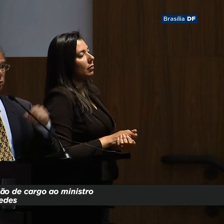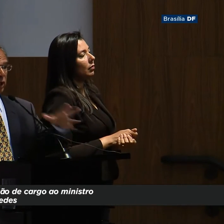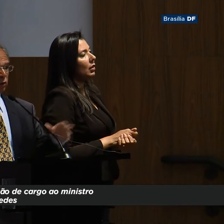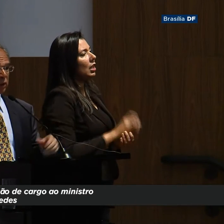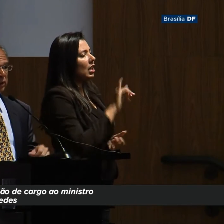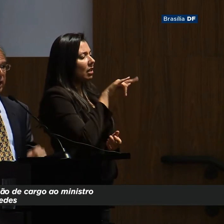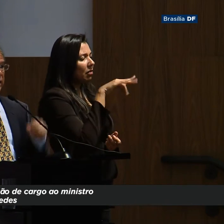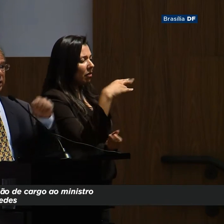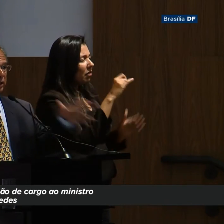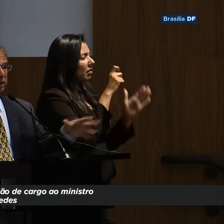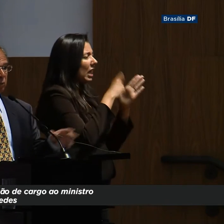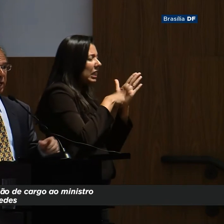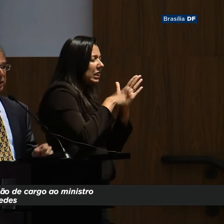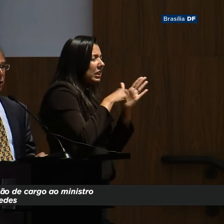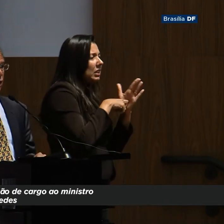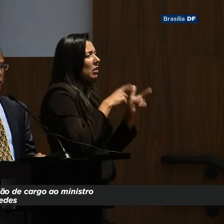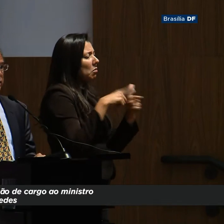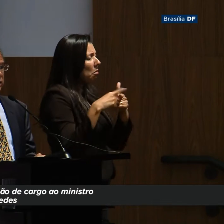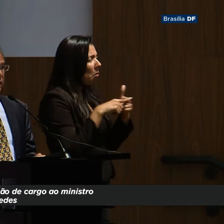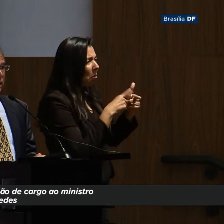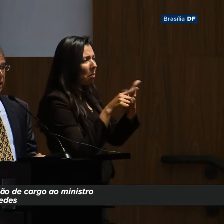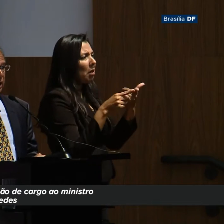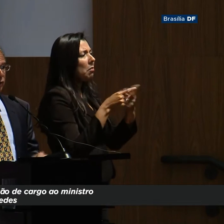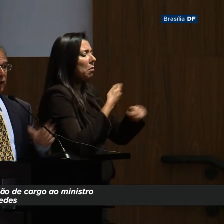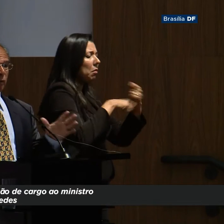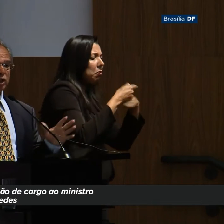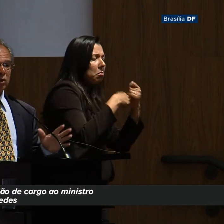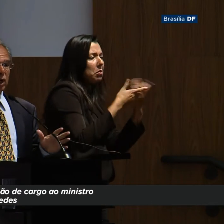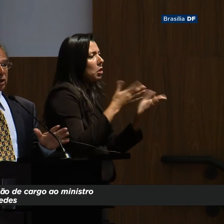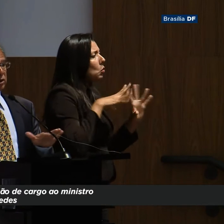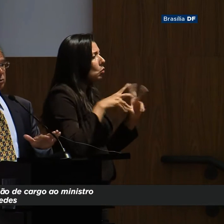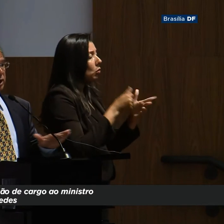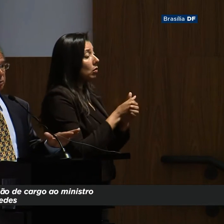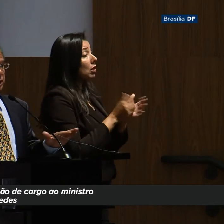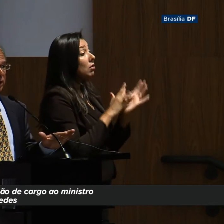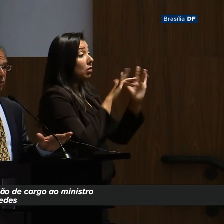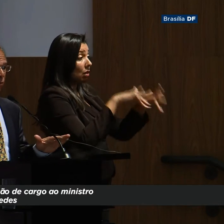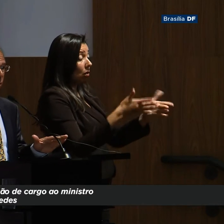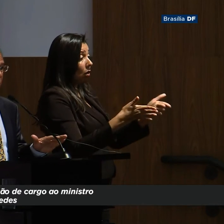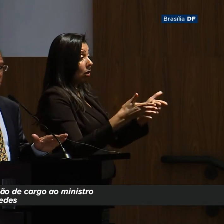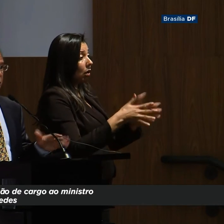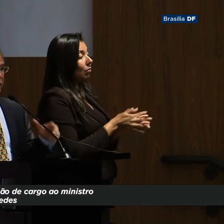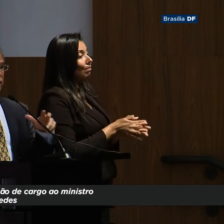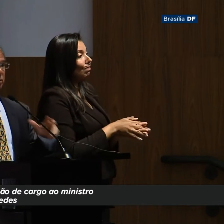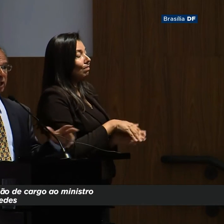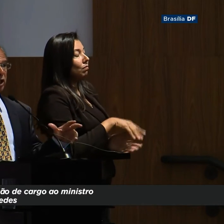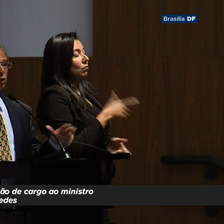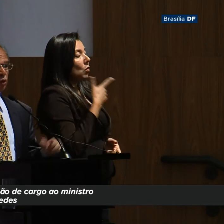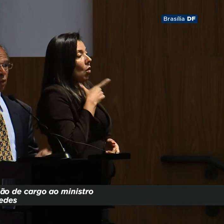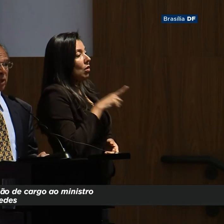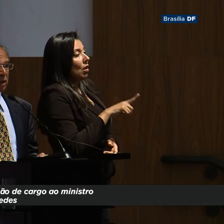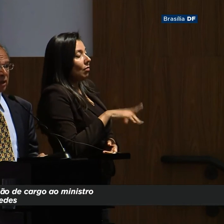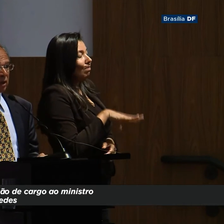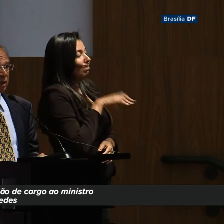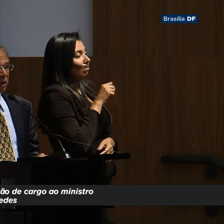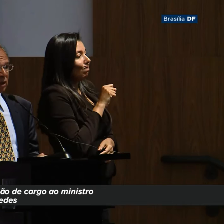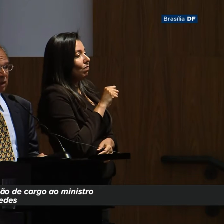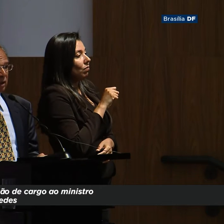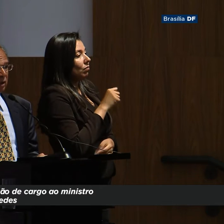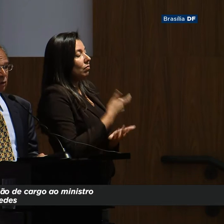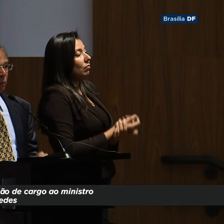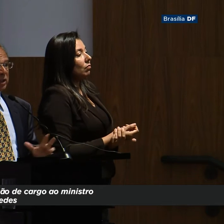Hiperinflação, moratória externa, crises cambiais recorrentes. E, finalmente, agora, nós estamos respirando aparentemente a sombra